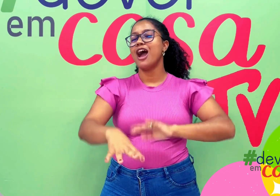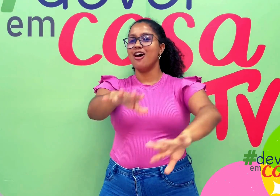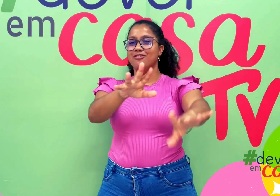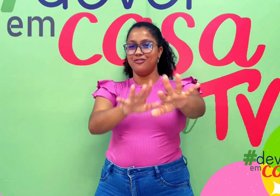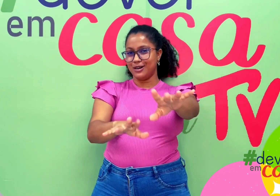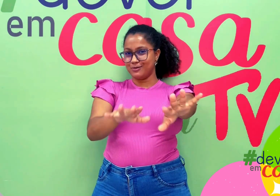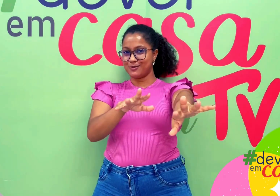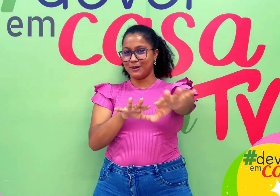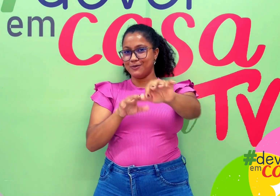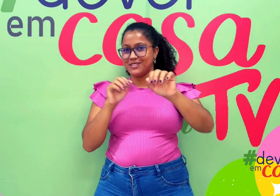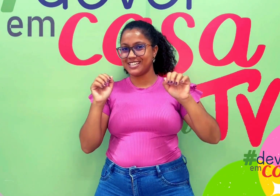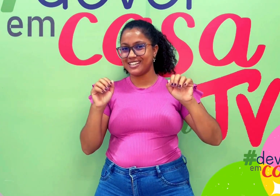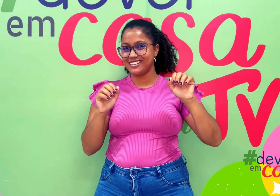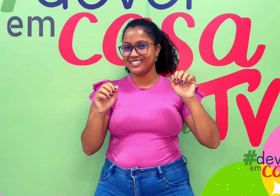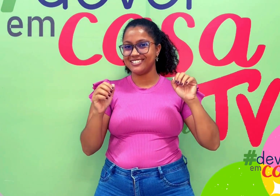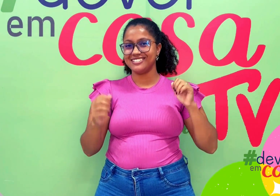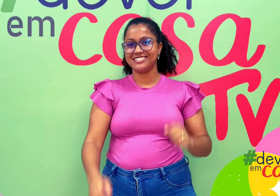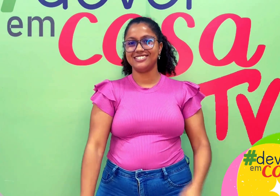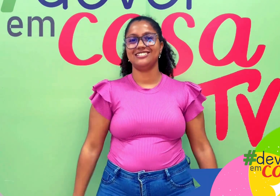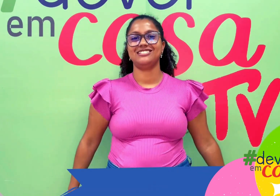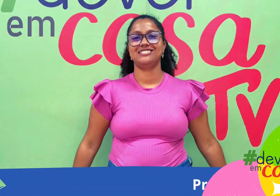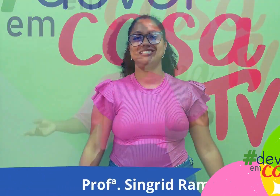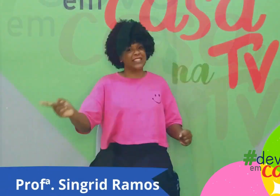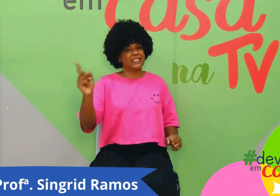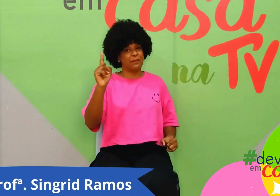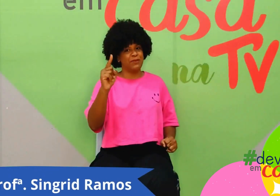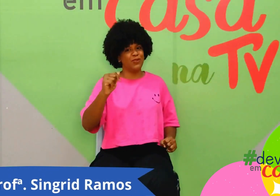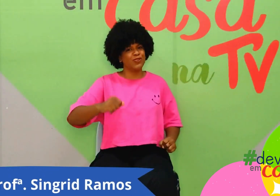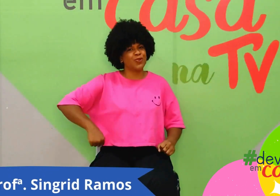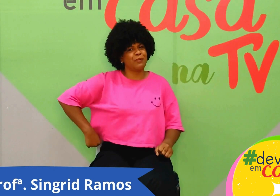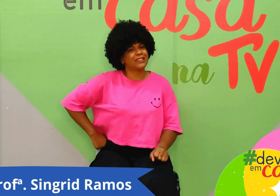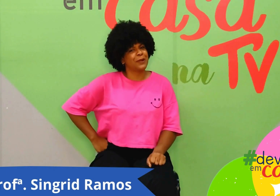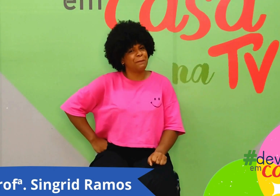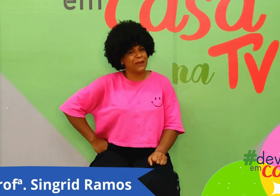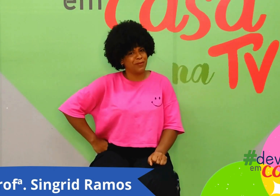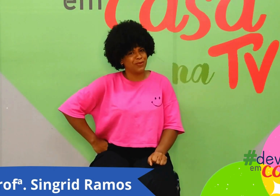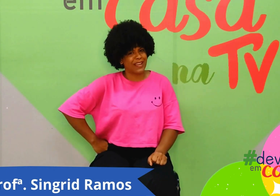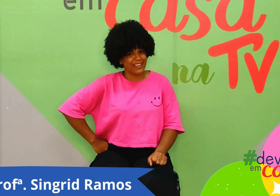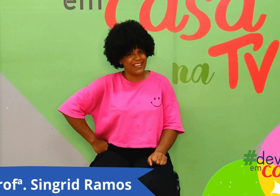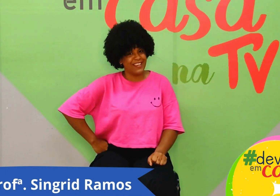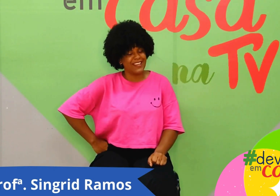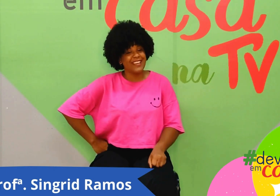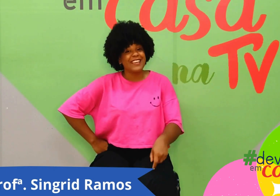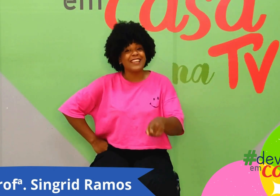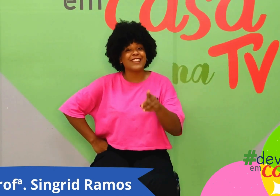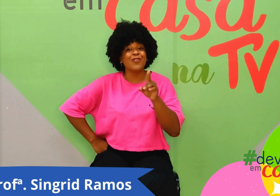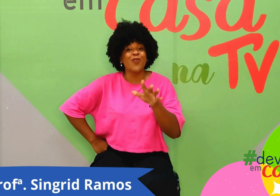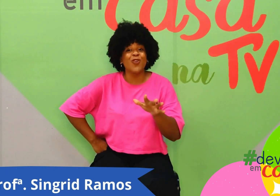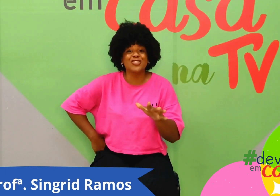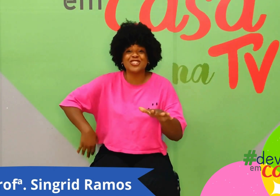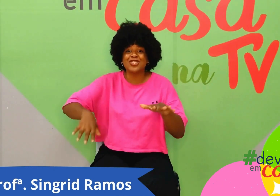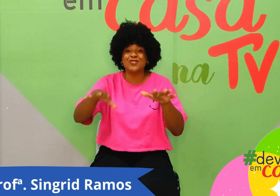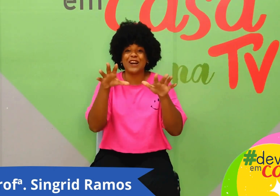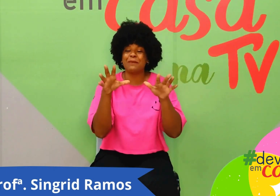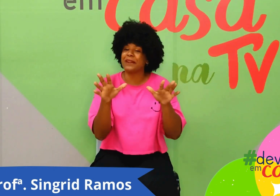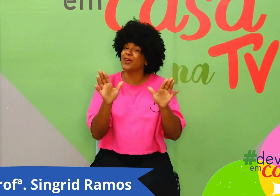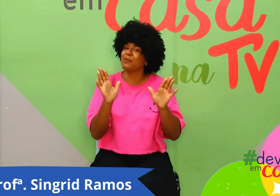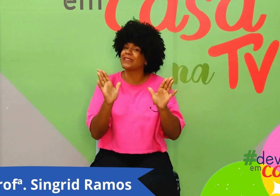vamos para a música? E aí, crianças, vocês sabiam que o tomate é primo do caqui? Então, hoje a gente vai aprender uma